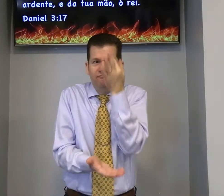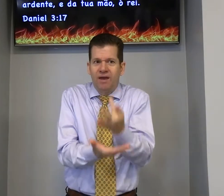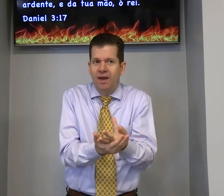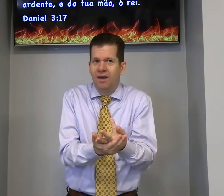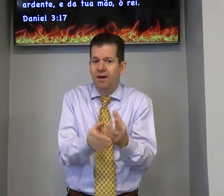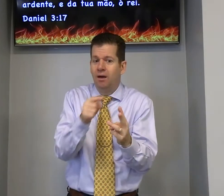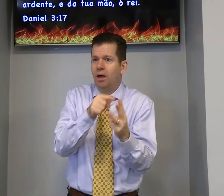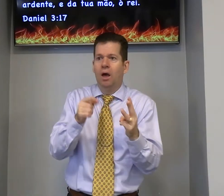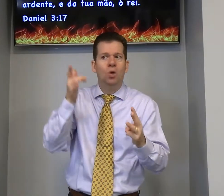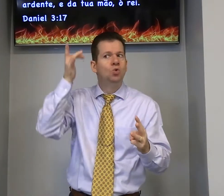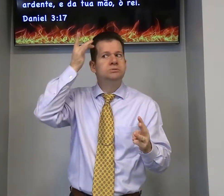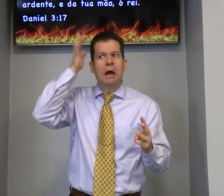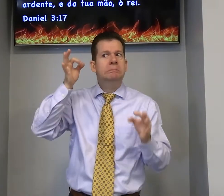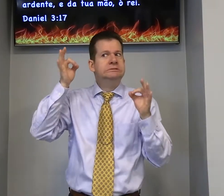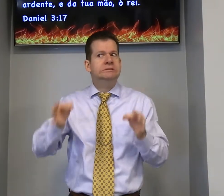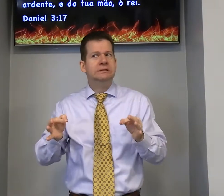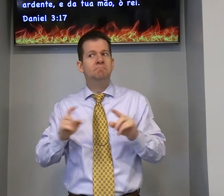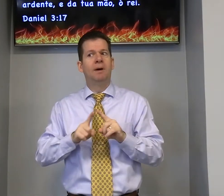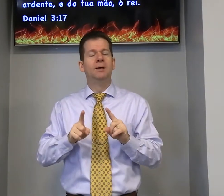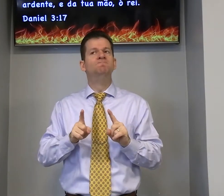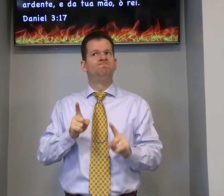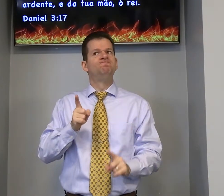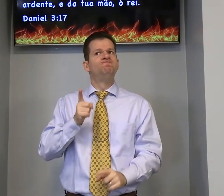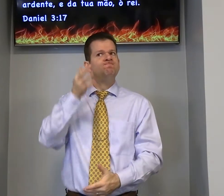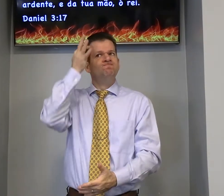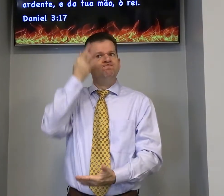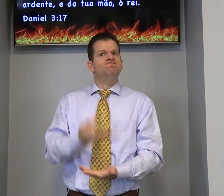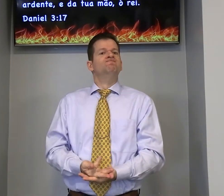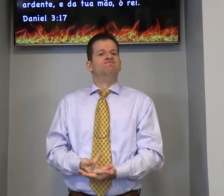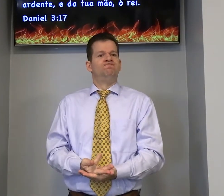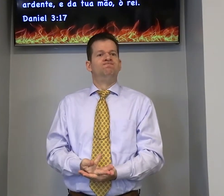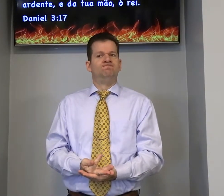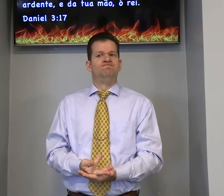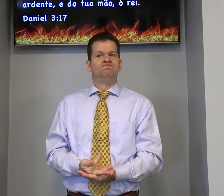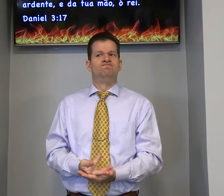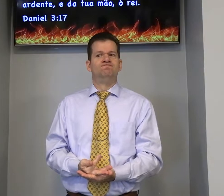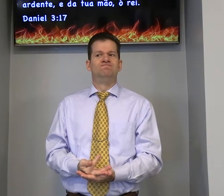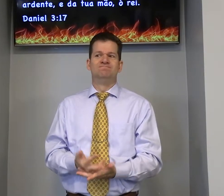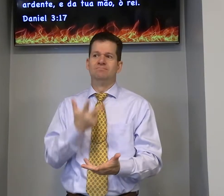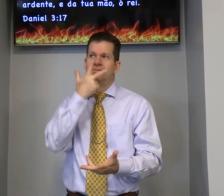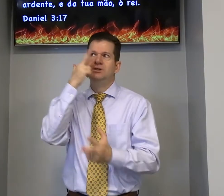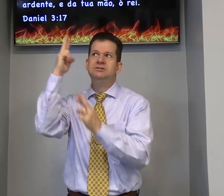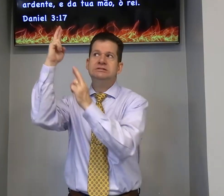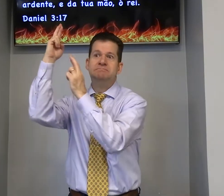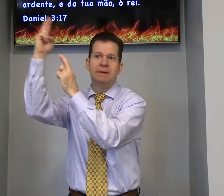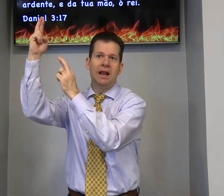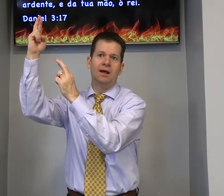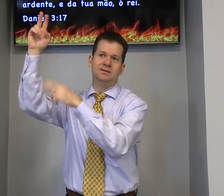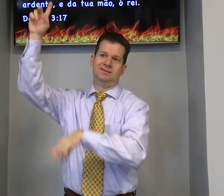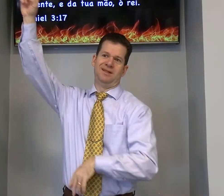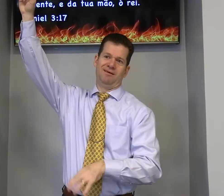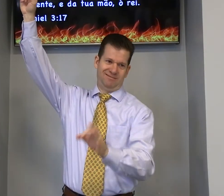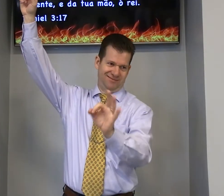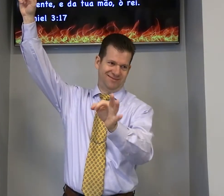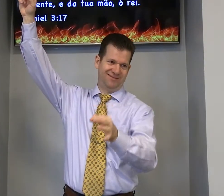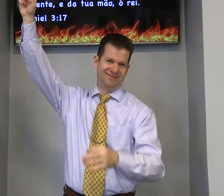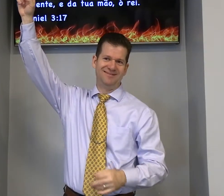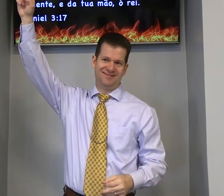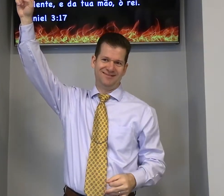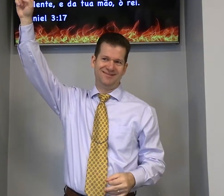eles teve grande fé a gente não sabe certinho a fé que eles teve mas eles esperavam Deus